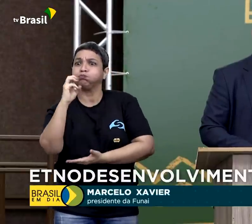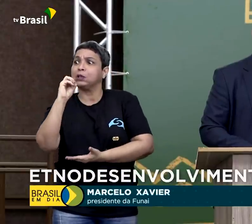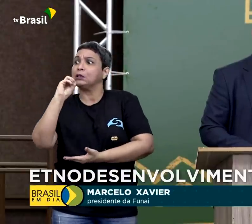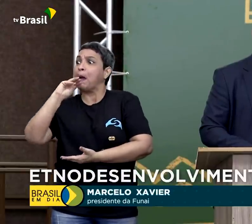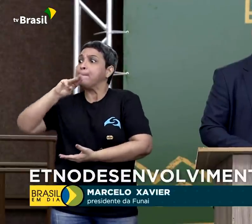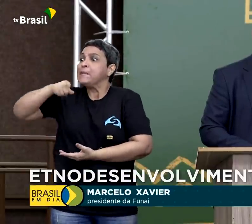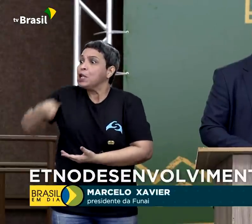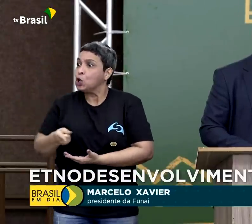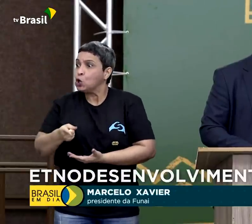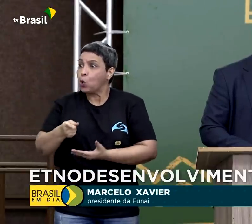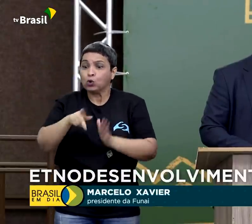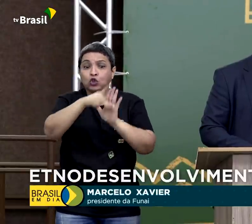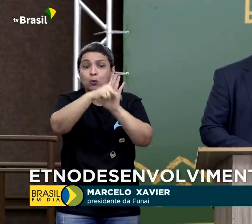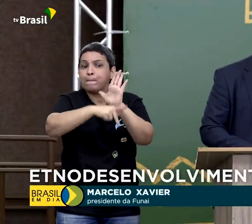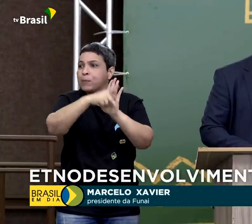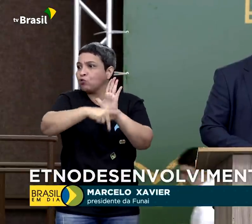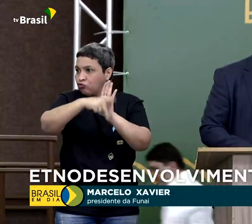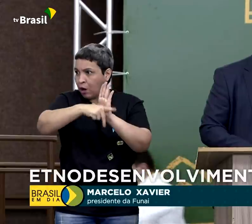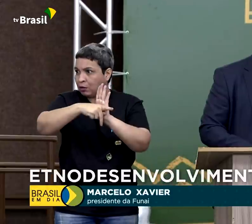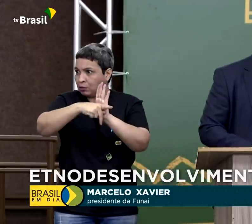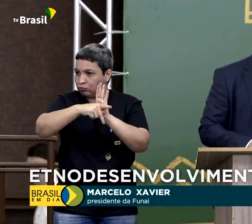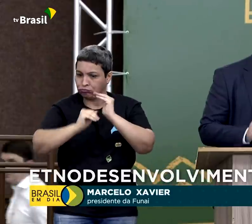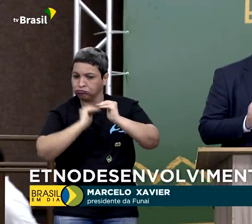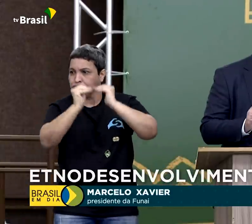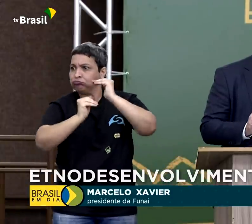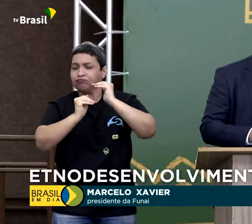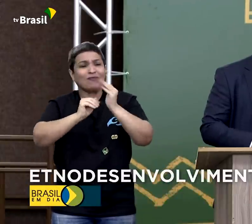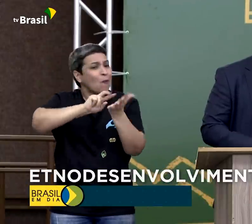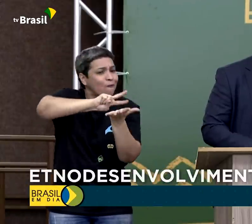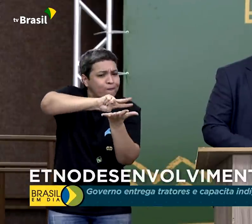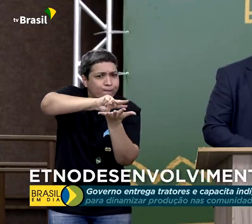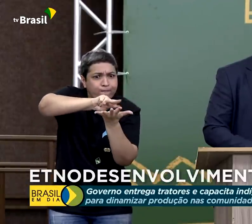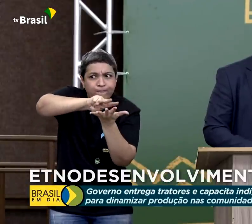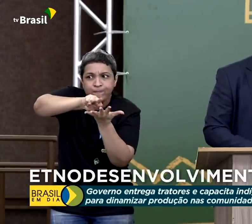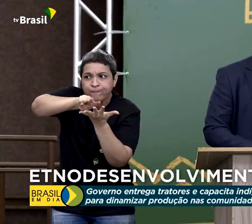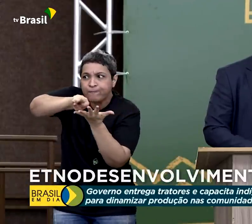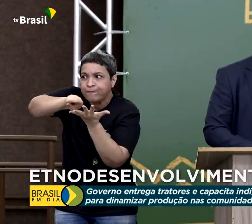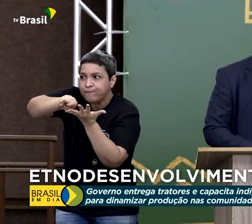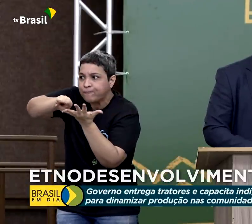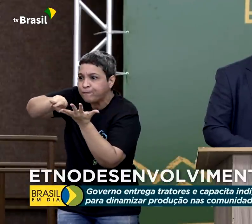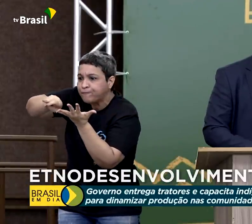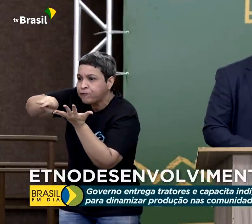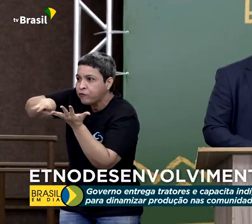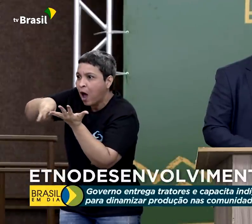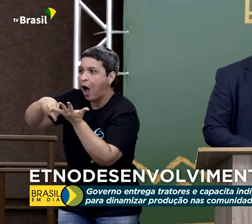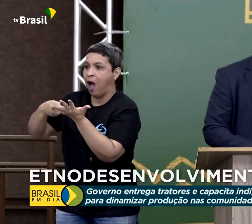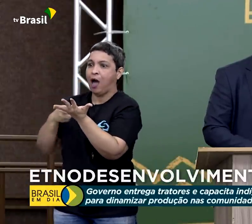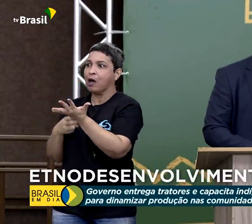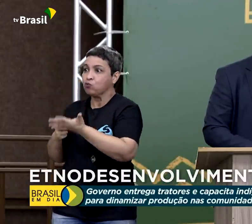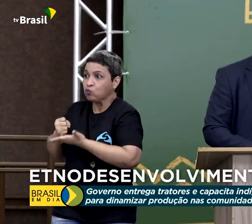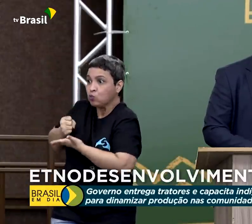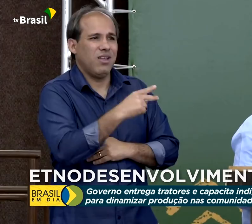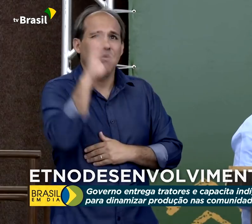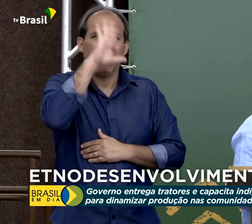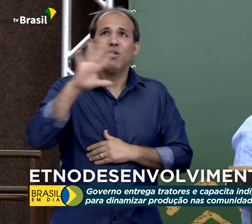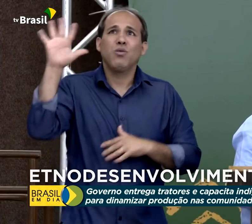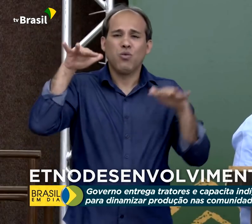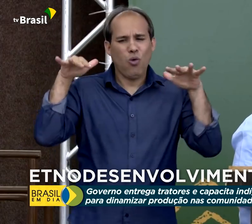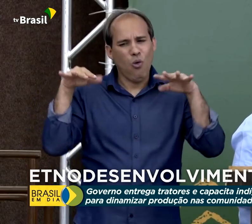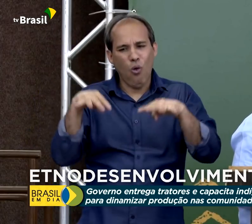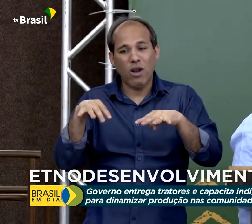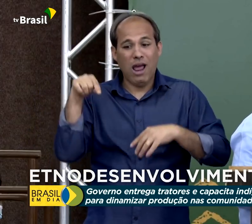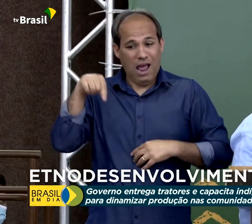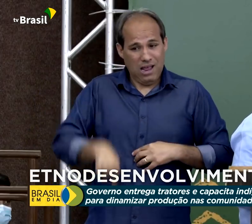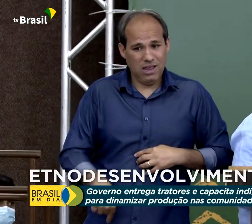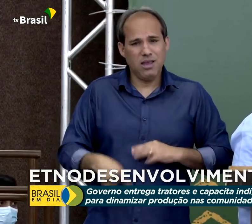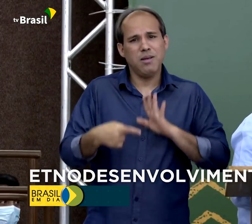projetos de etnodesenvolvimento. São muitas as iniciativas que contam com o apoio da FUNAI. Hoje é uma